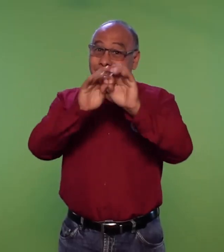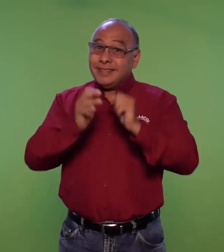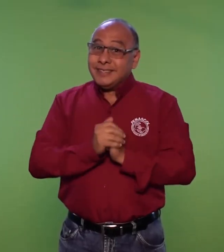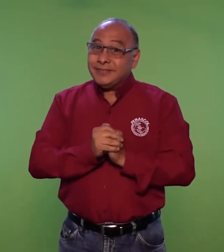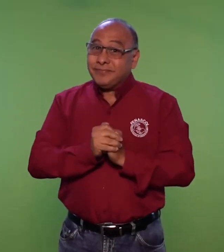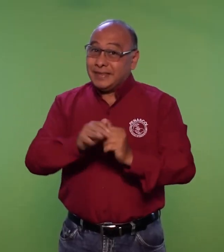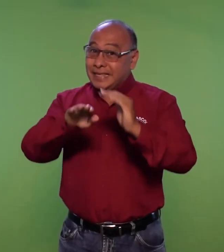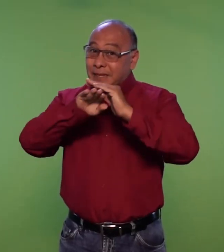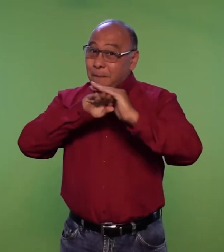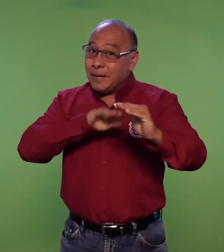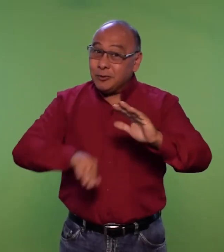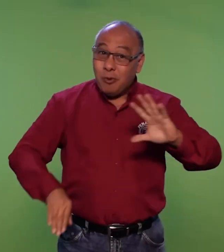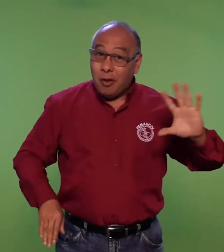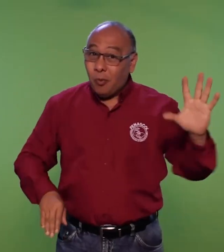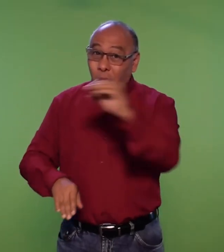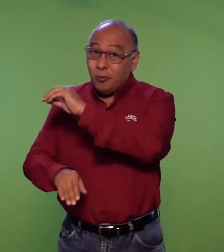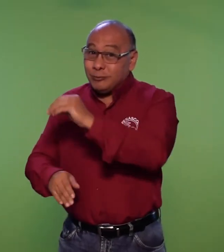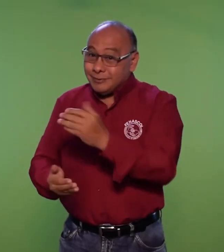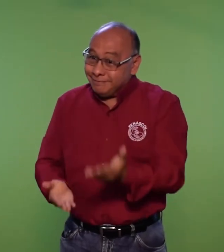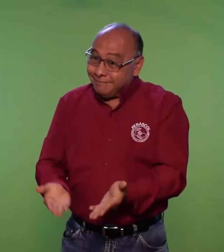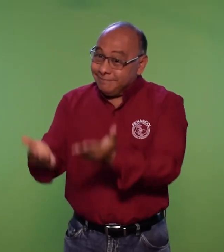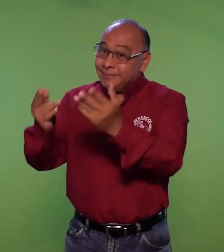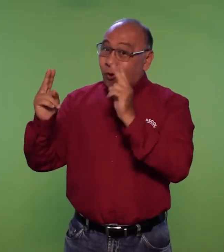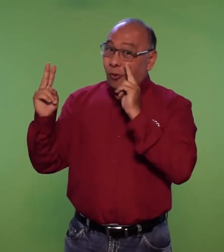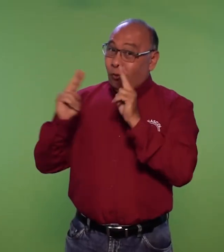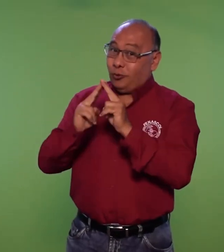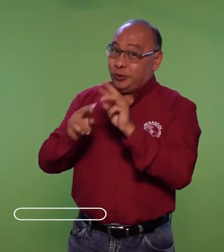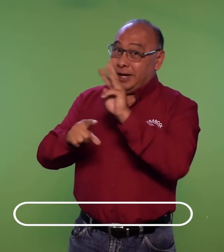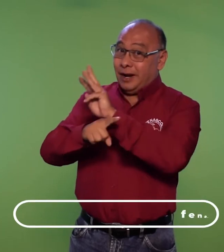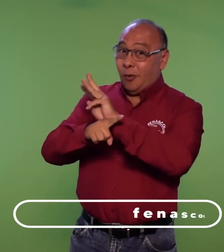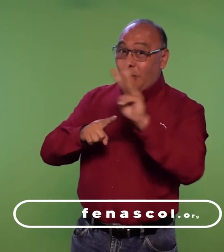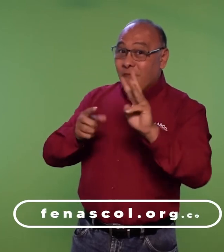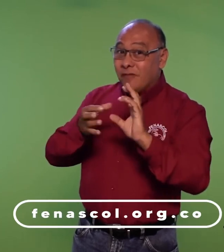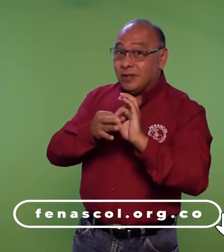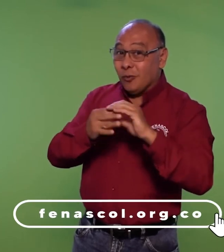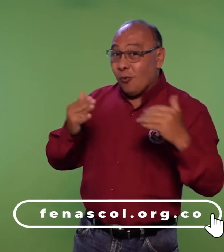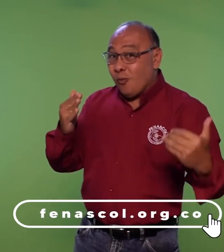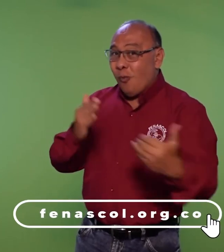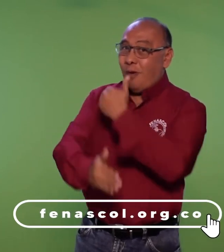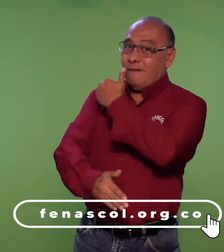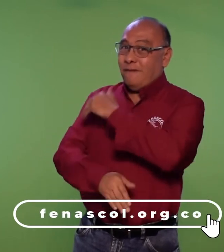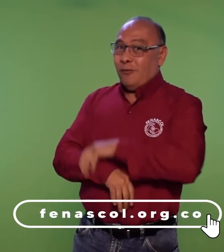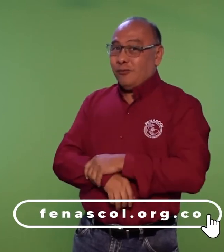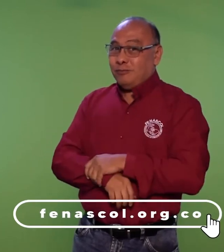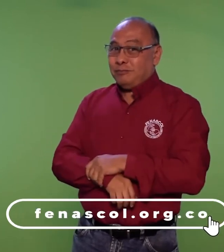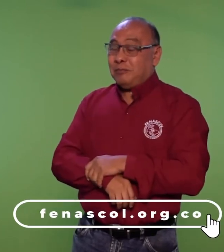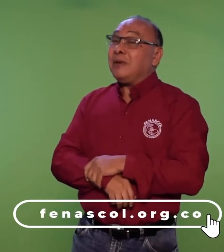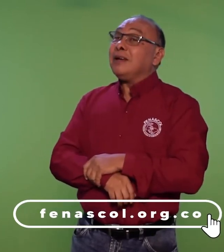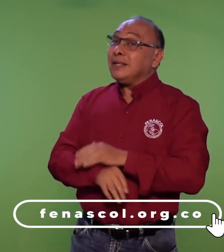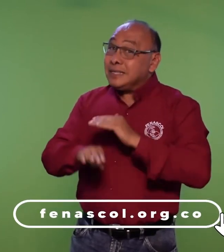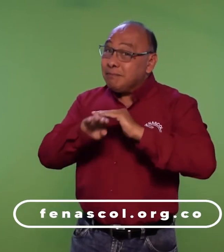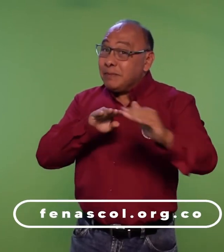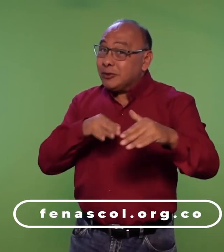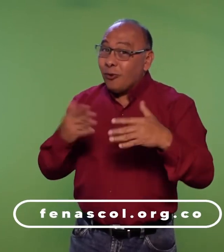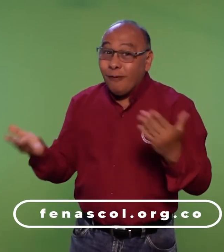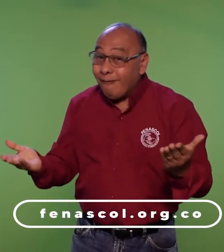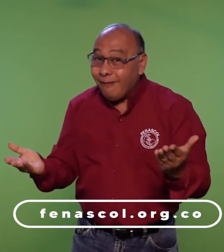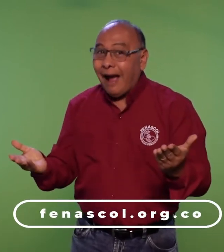nosotros los invitamos a que conozcan la nueva página web de fenascool nuestro